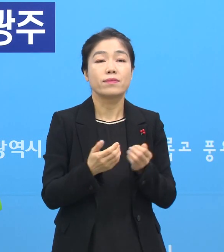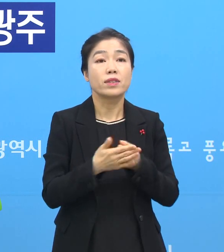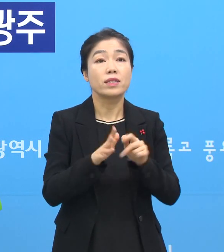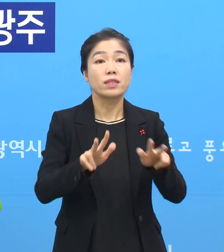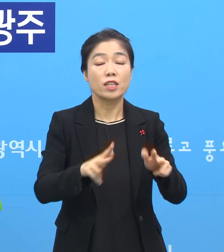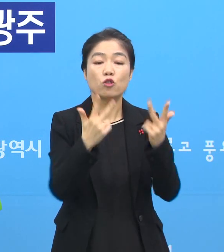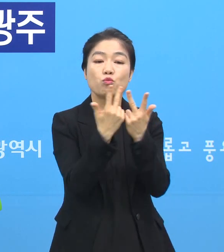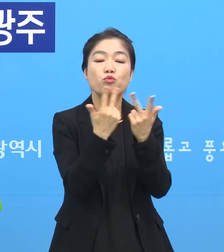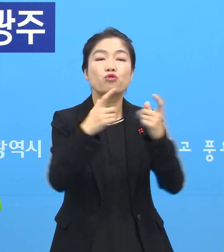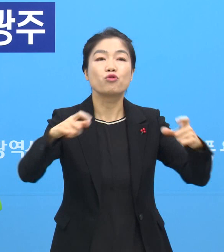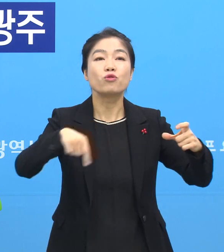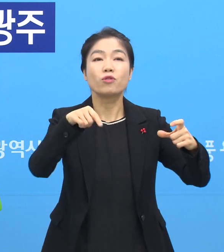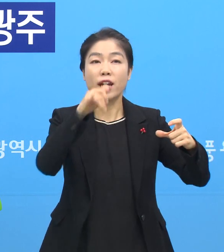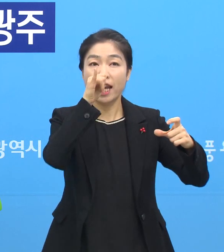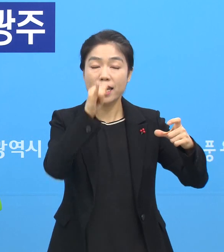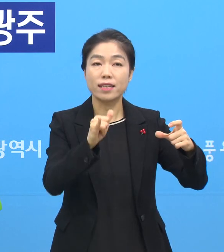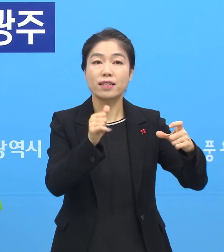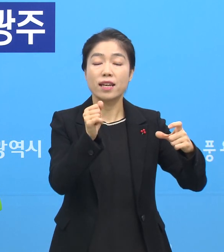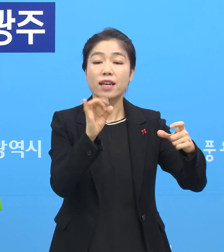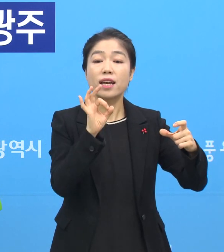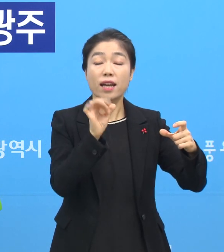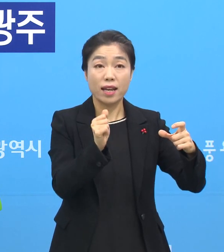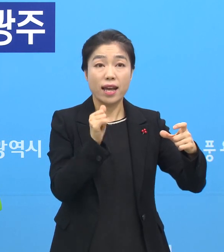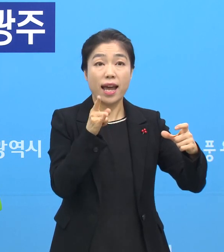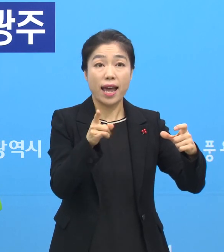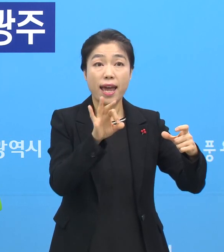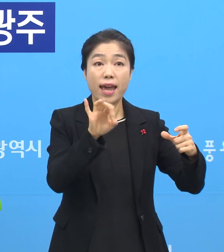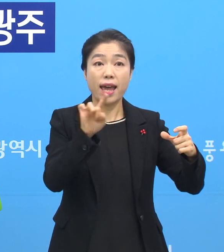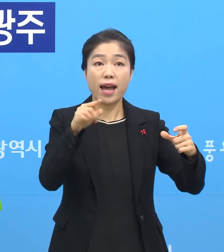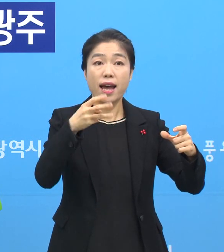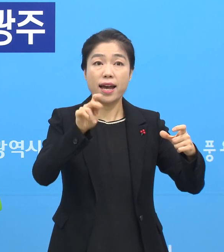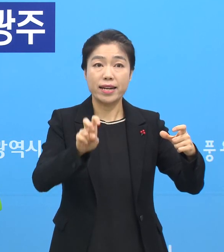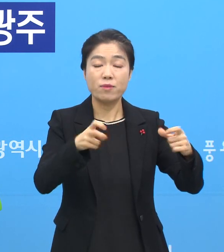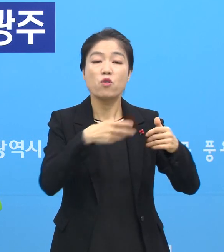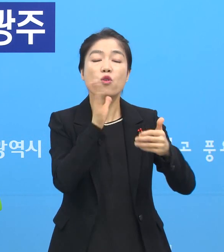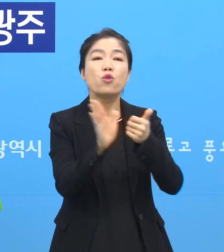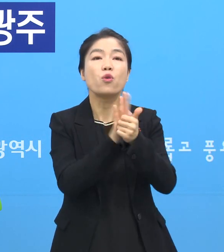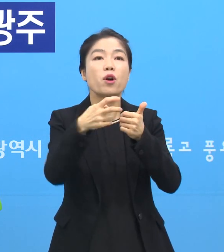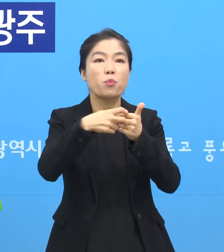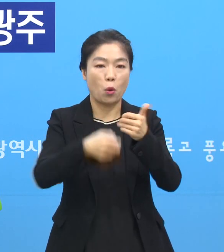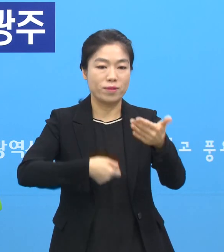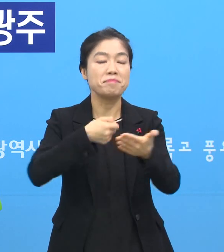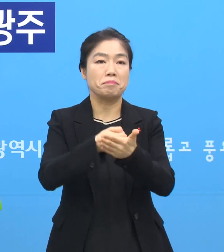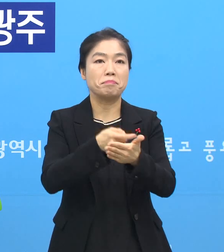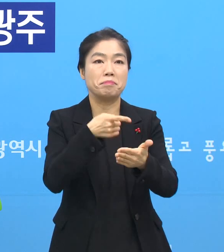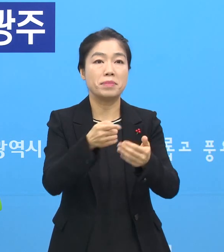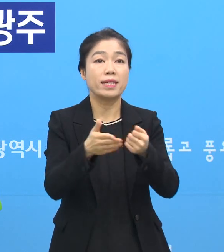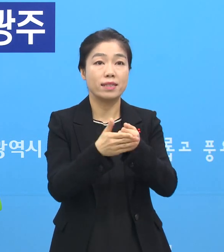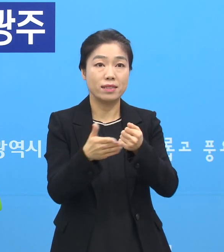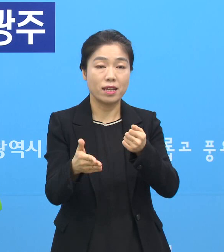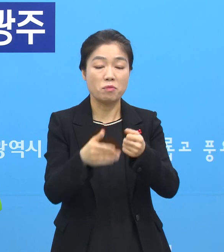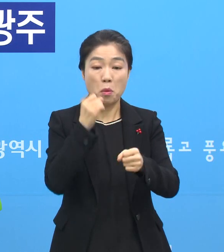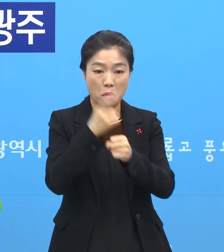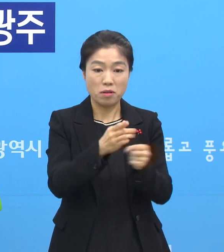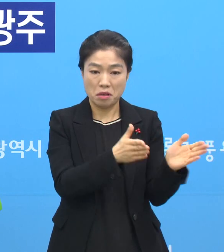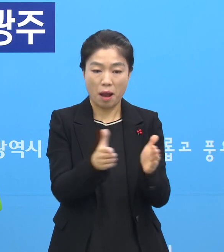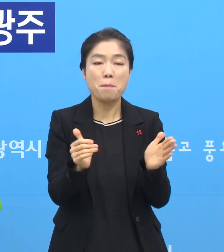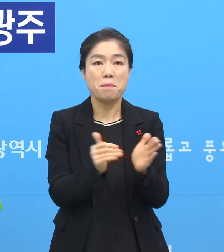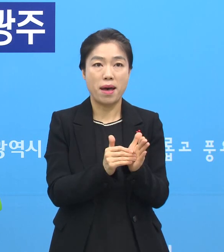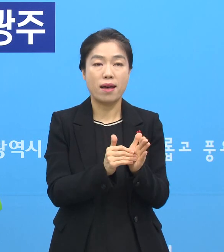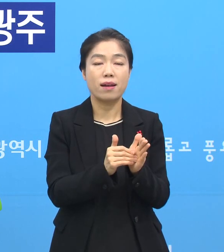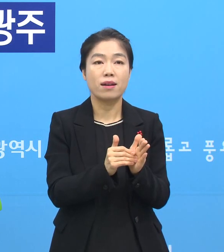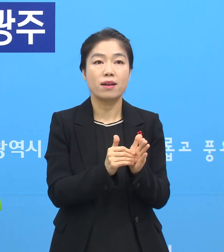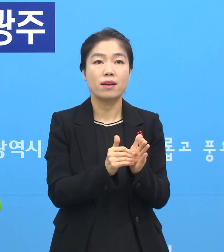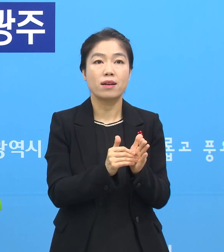그래서 지금 북구에 소재해 있는 헤아림 요양병원을 지금 지정신청을 해서 이미 확정을 받았고요.